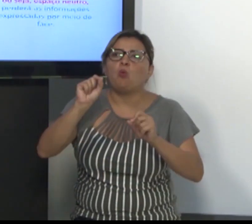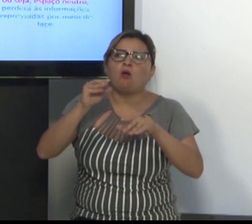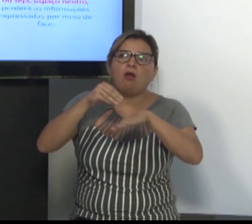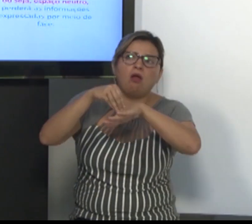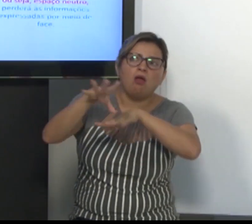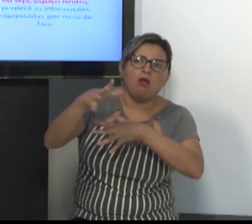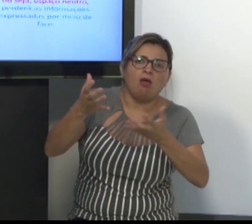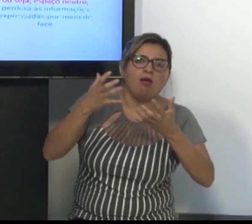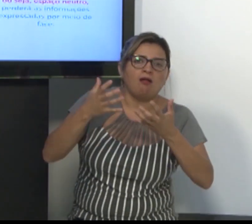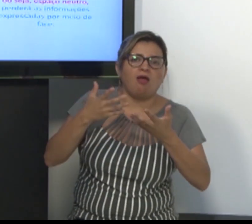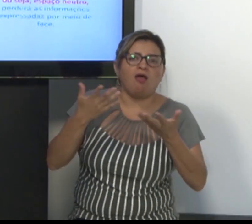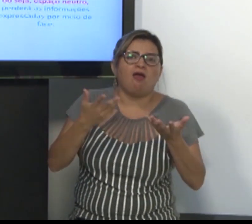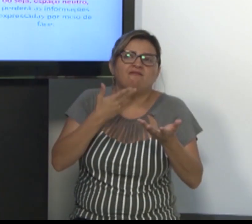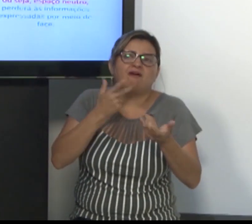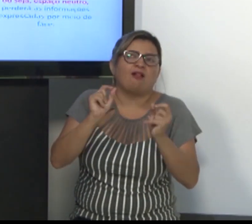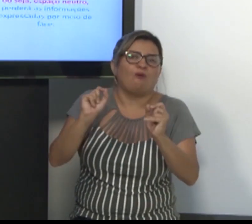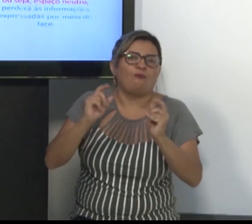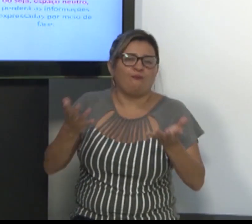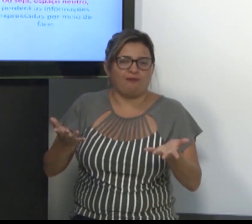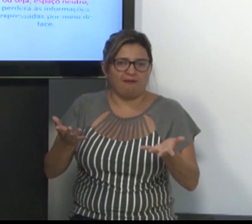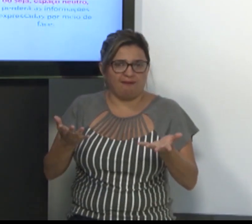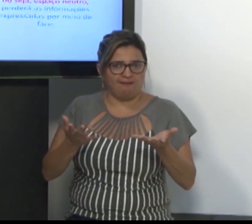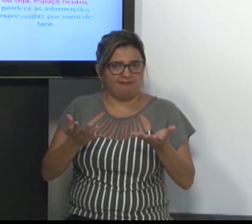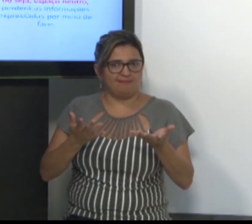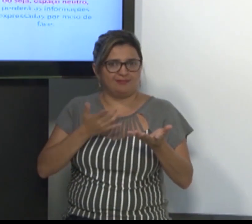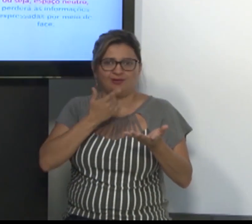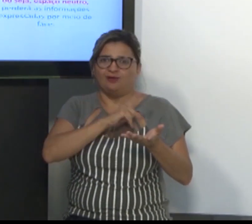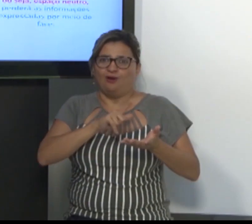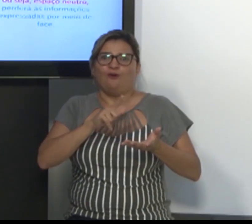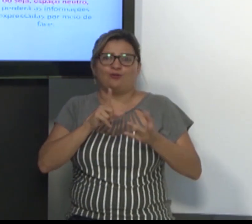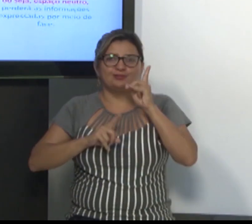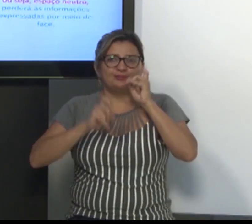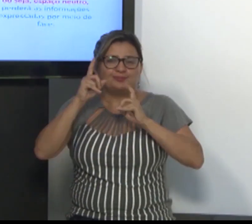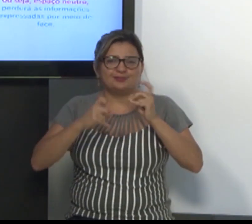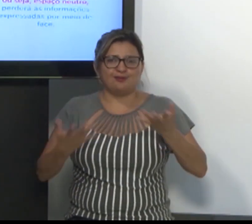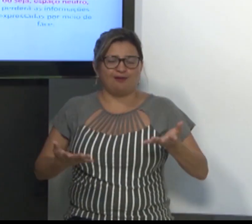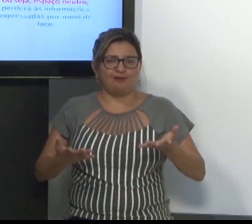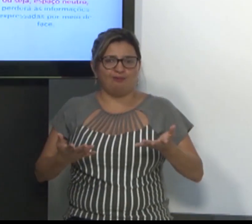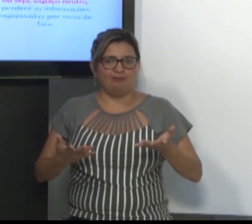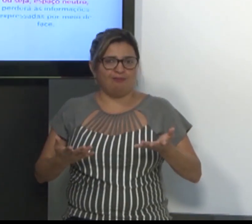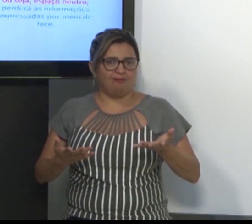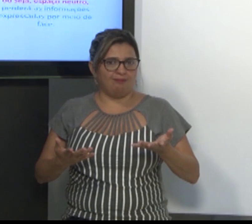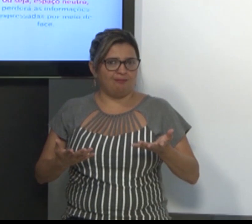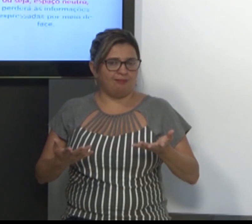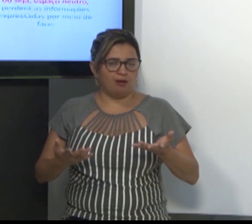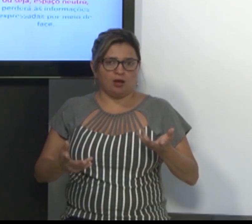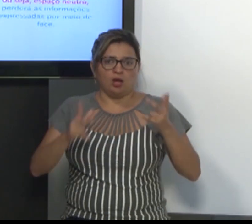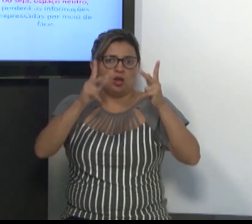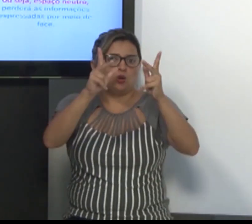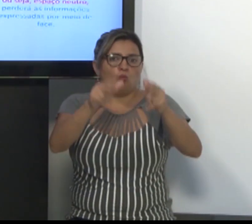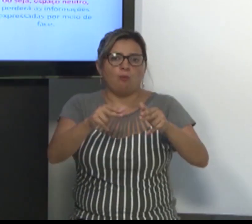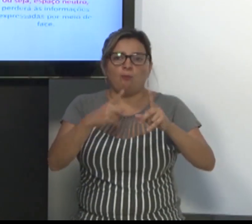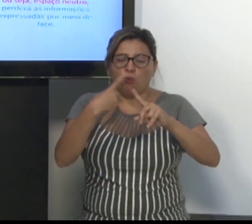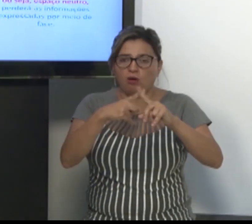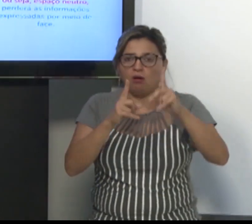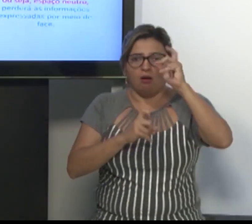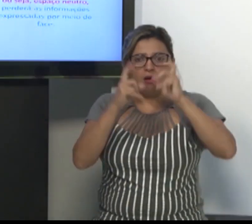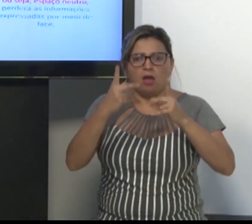Então, se olha só o tronco, o peito, como que vão pegar essas expressões faciais? Então, é